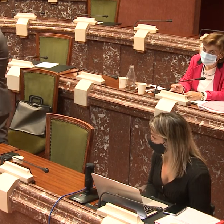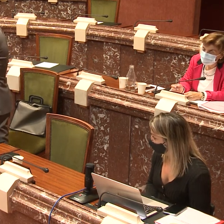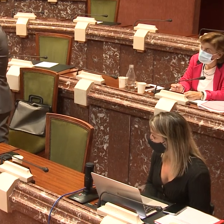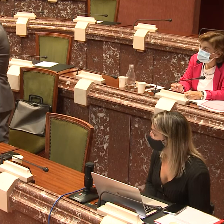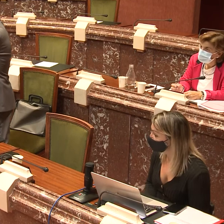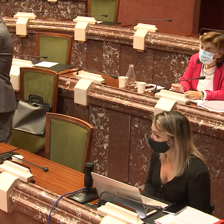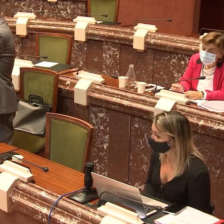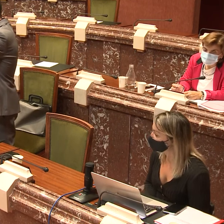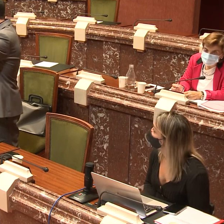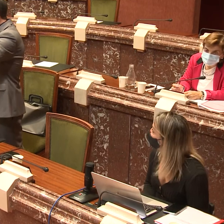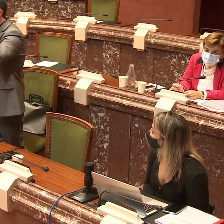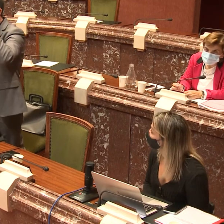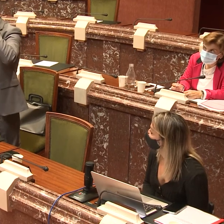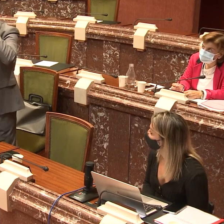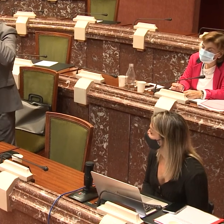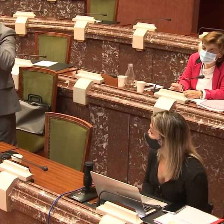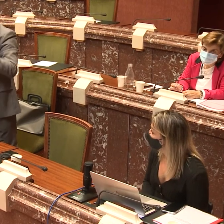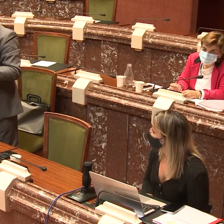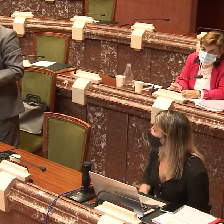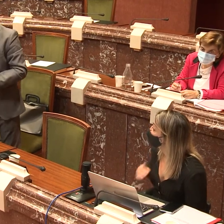Perdón, la mascarilla es que de hablar se le baja.